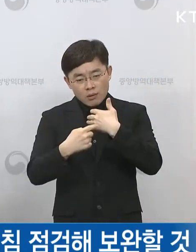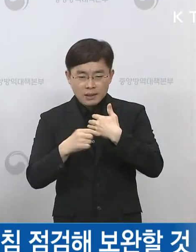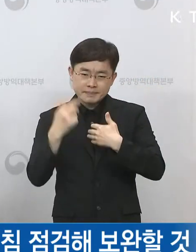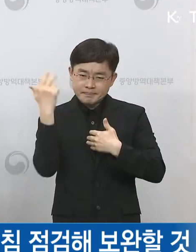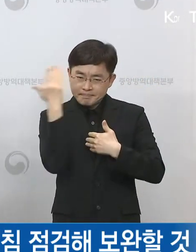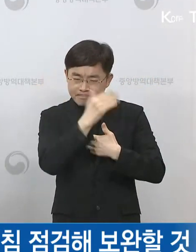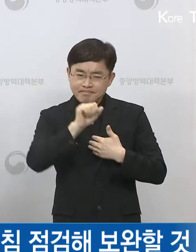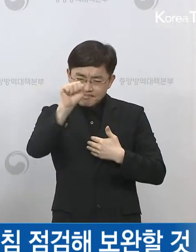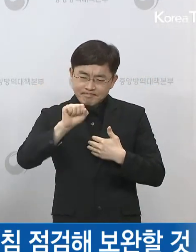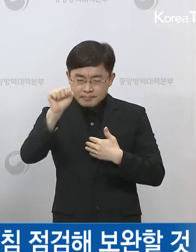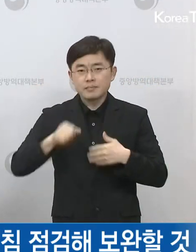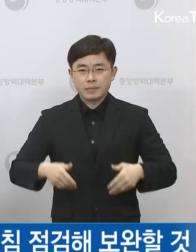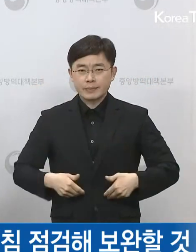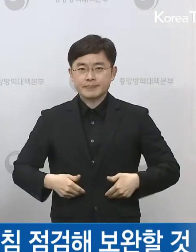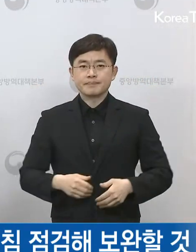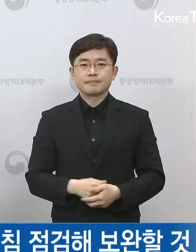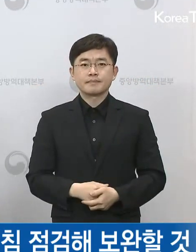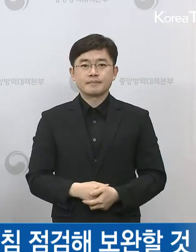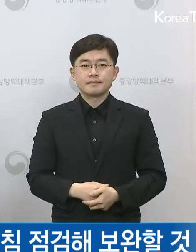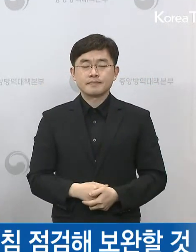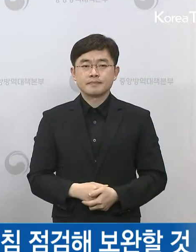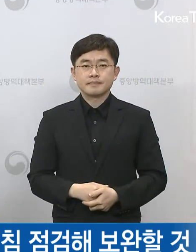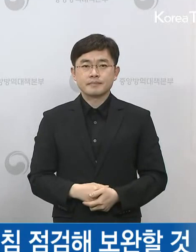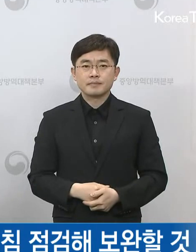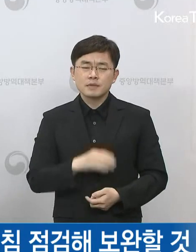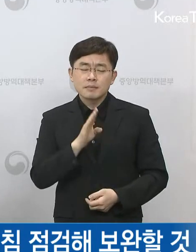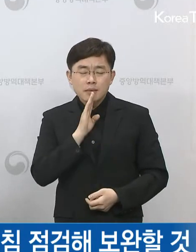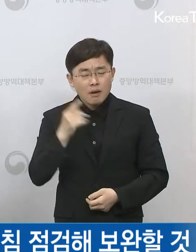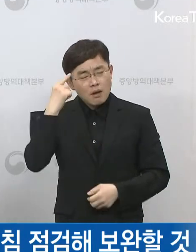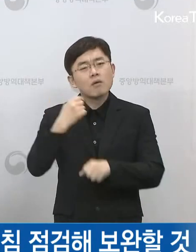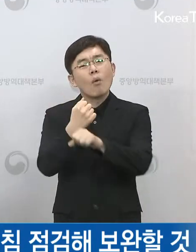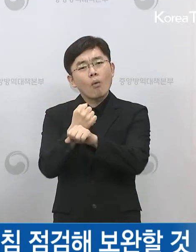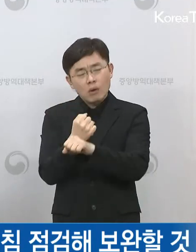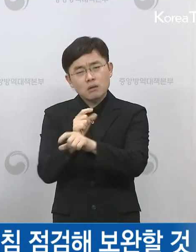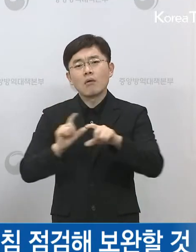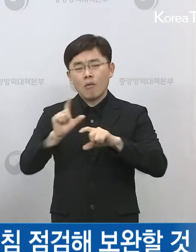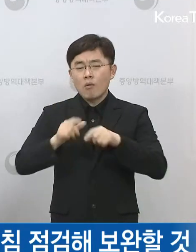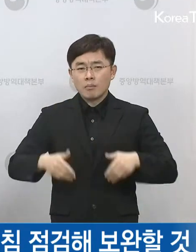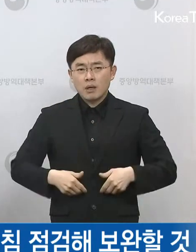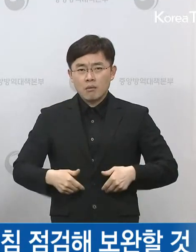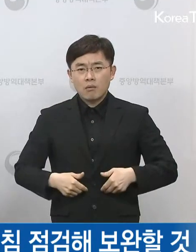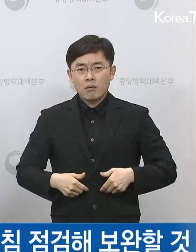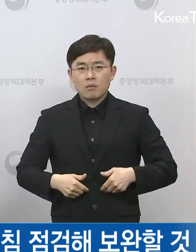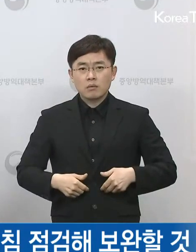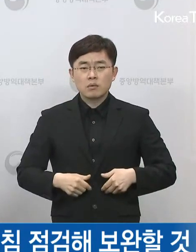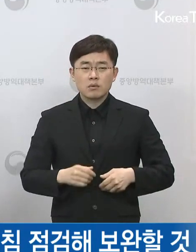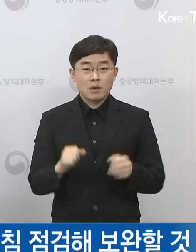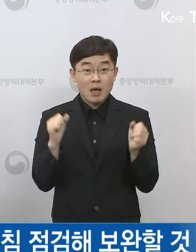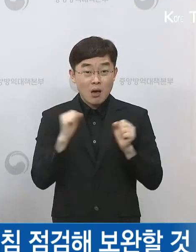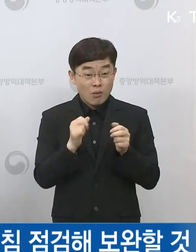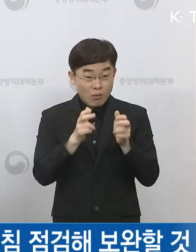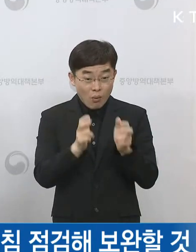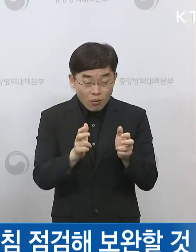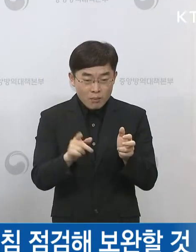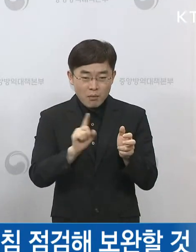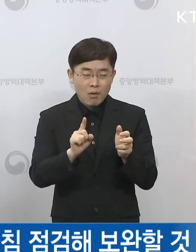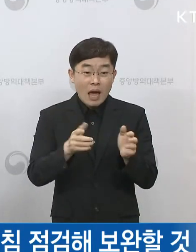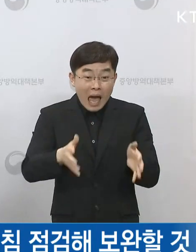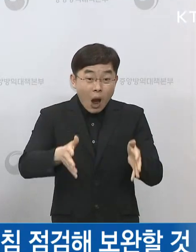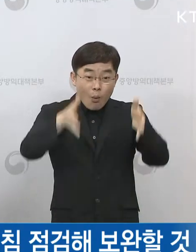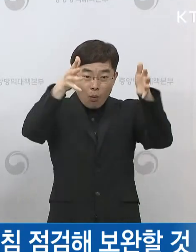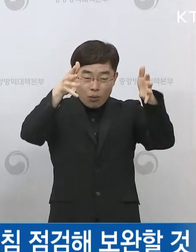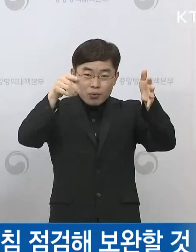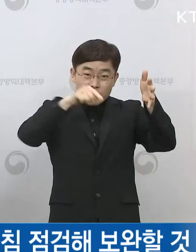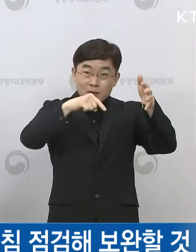이 부분에 대해서는 저희도 연구 또 실험적인 그런 연구나 또 에어컨 또는 공조 시스템을 하는 공학